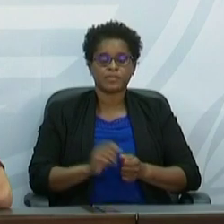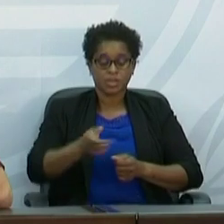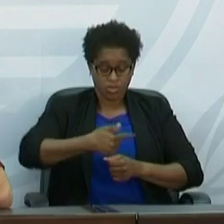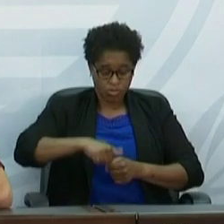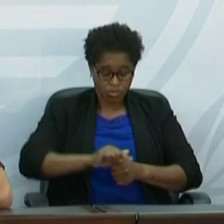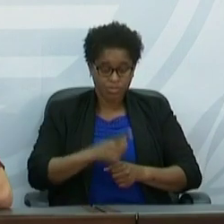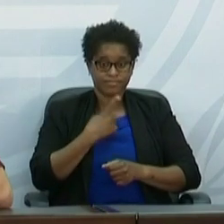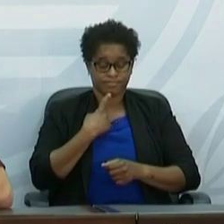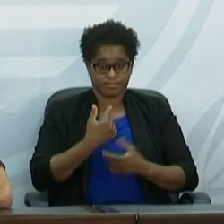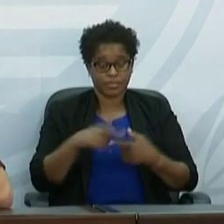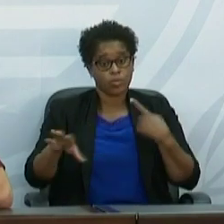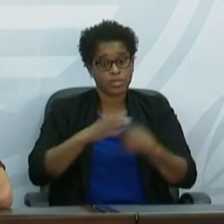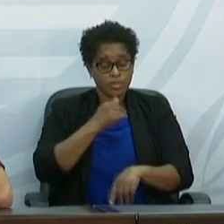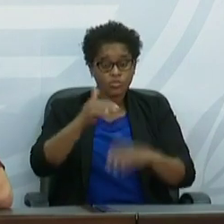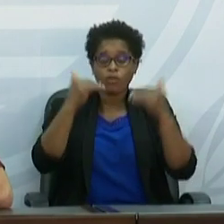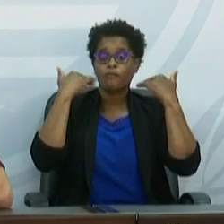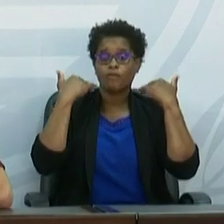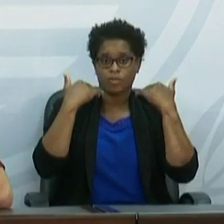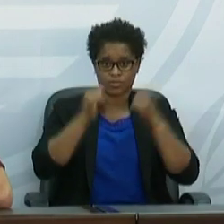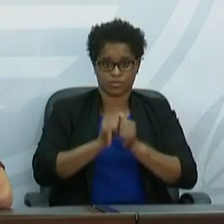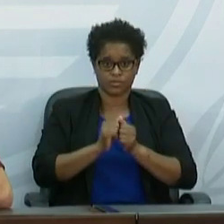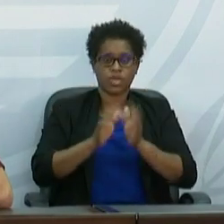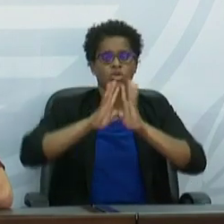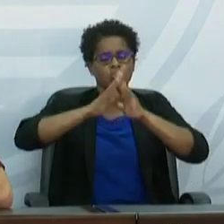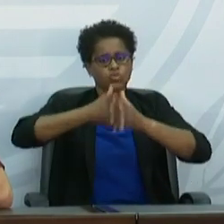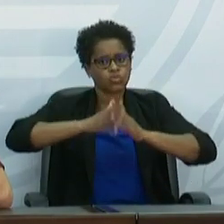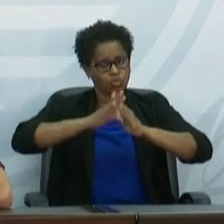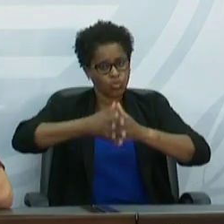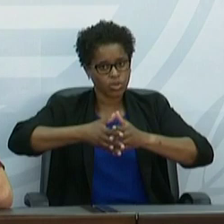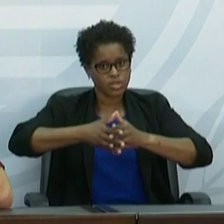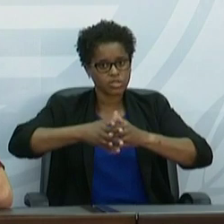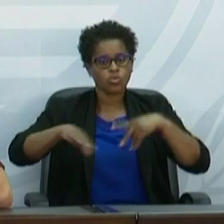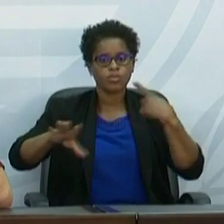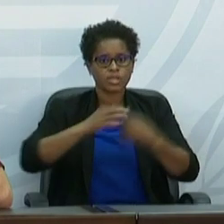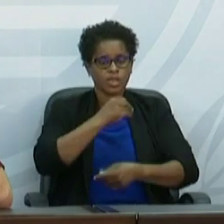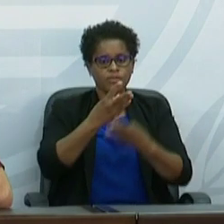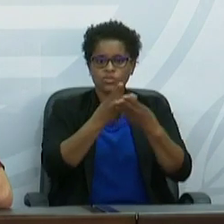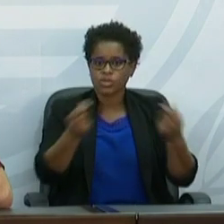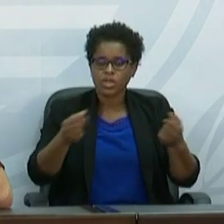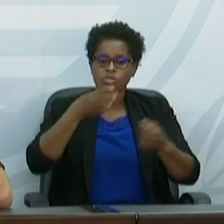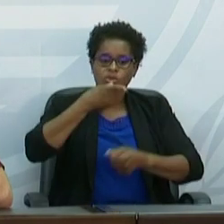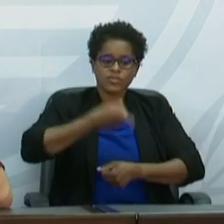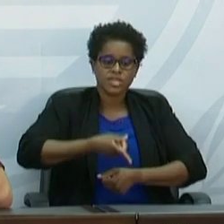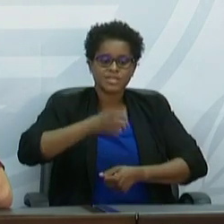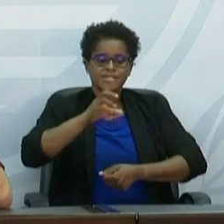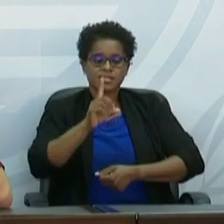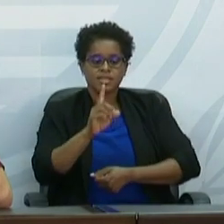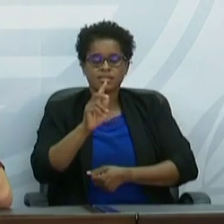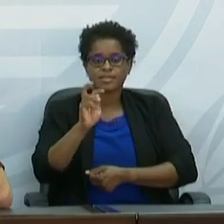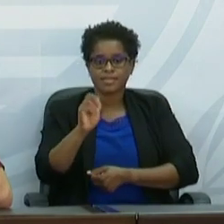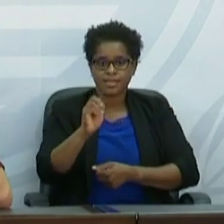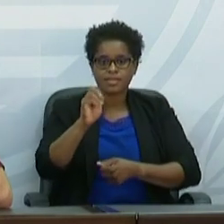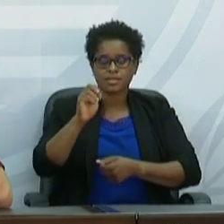Nós recebemos a informação de que as estruturas tiveram o resultado de 963 amostras.